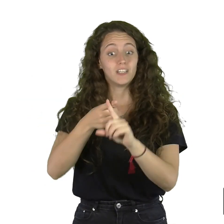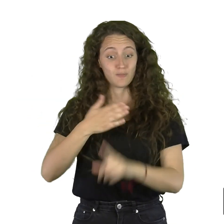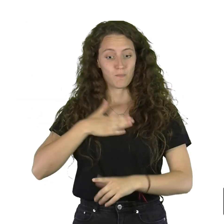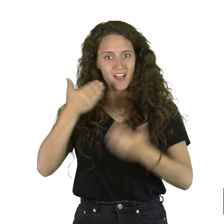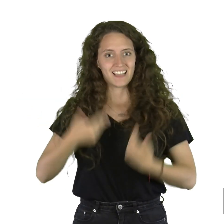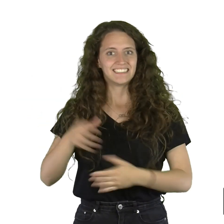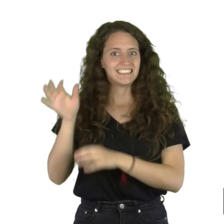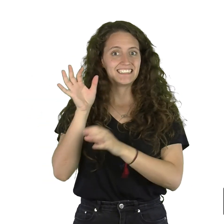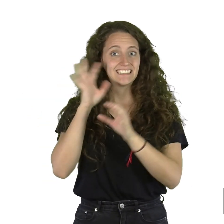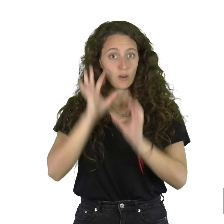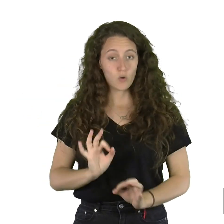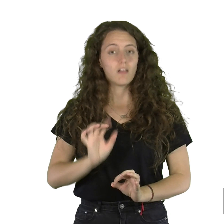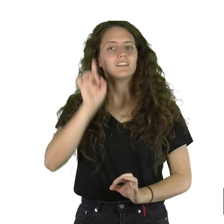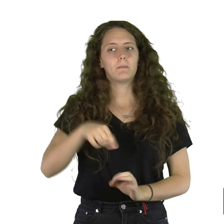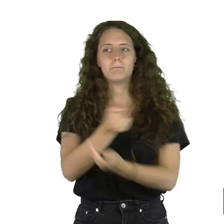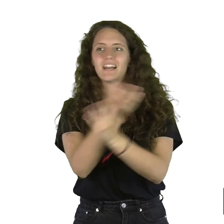seguridad y la de quienes corren a su lado